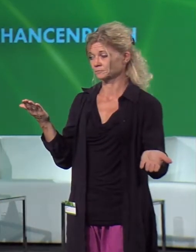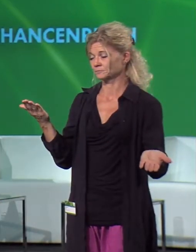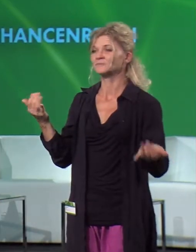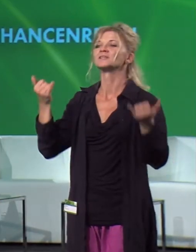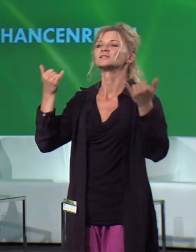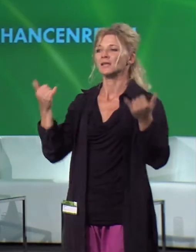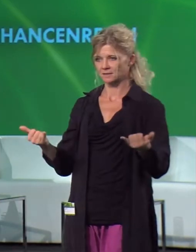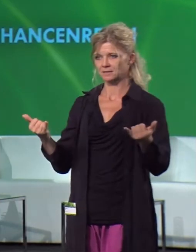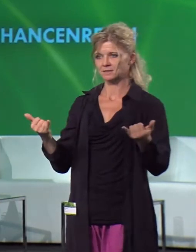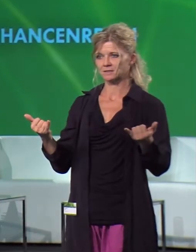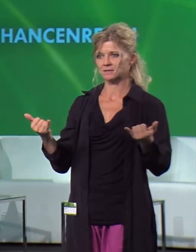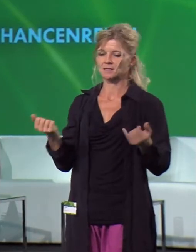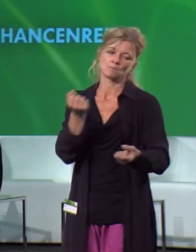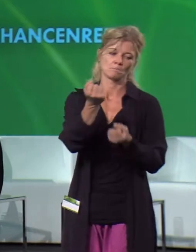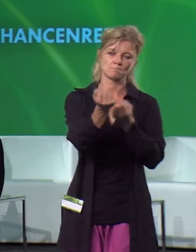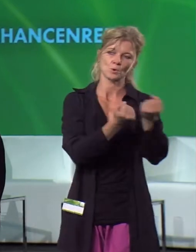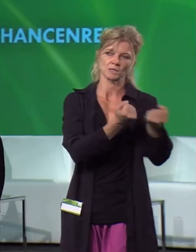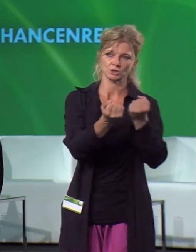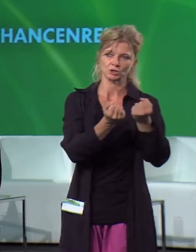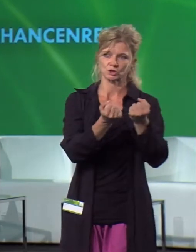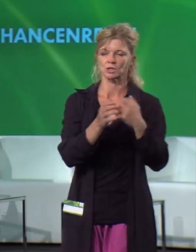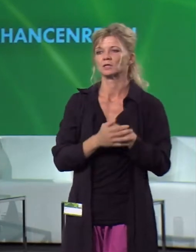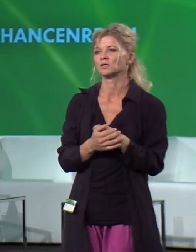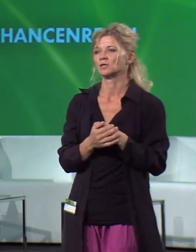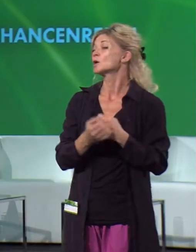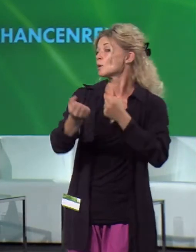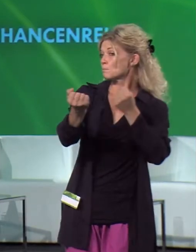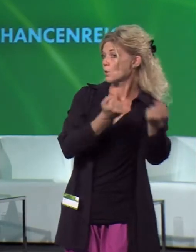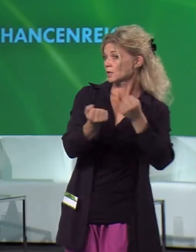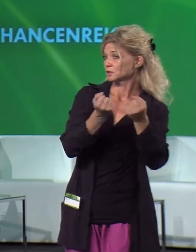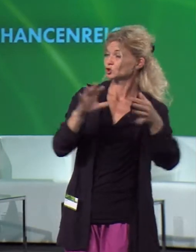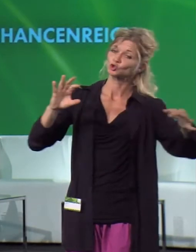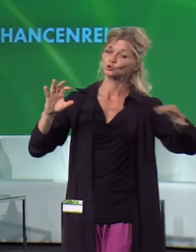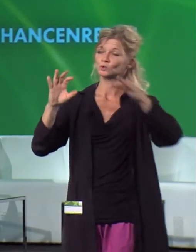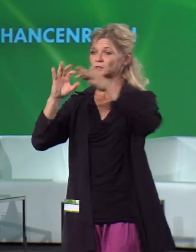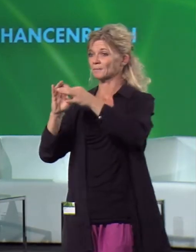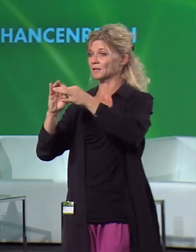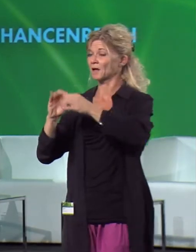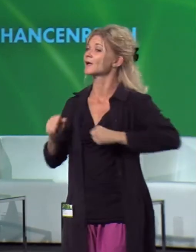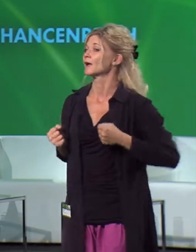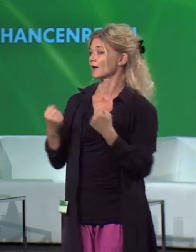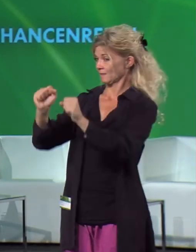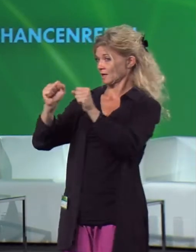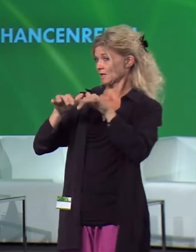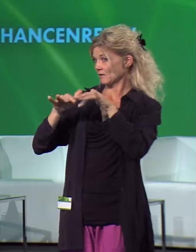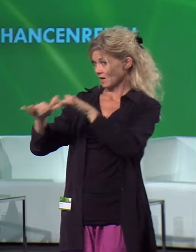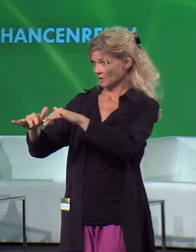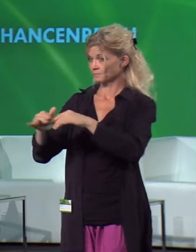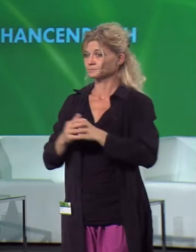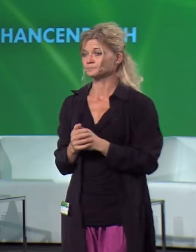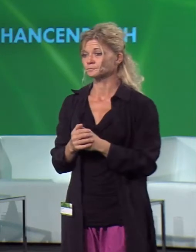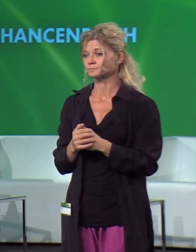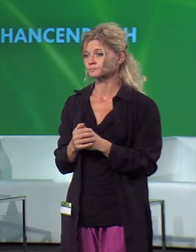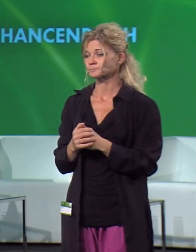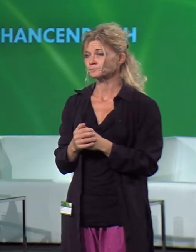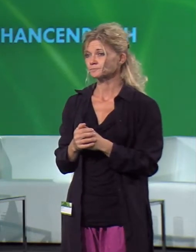Politischen. Der Politische hängt mit den Energiequellen selber zusammen. Und nur der erkennt,